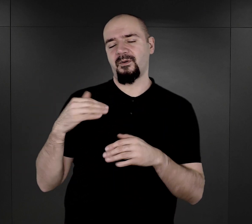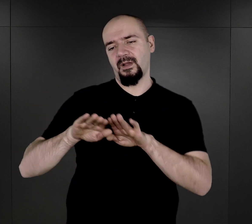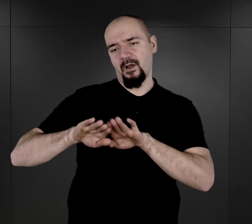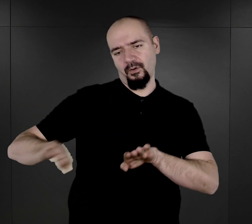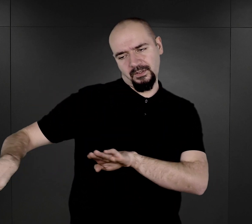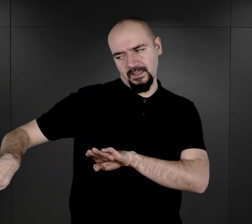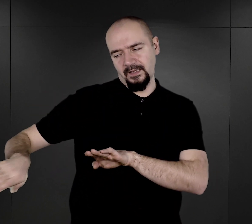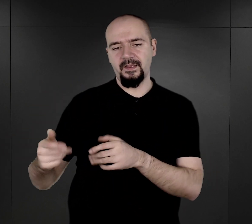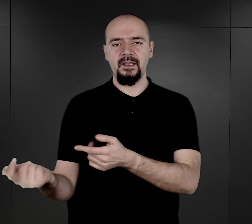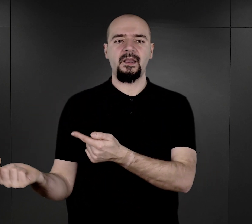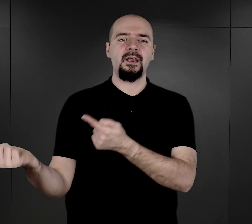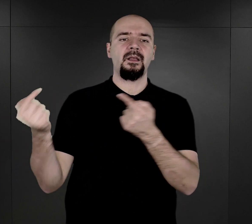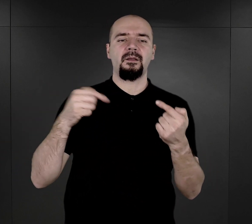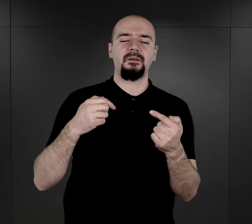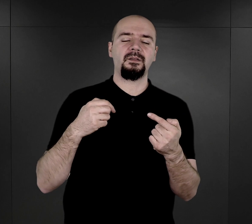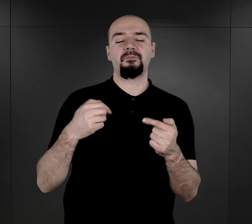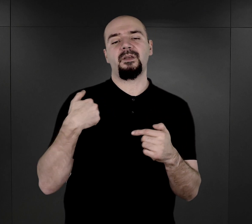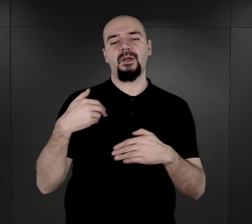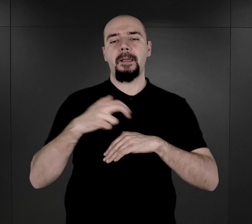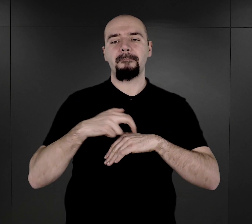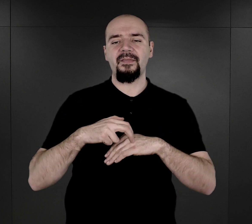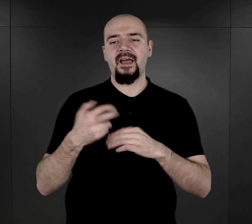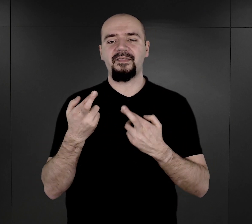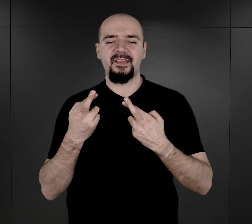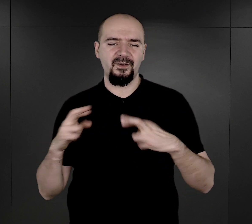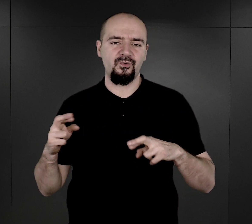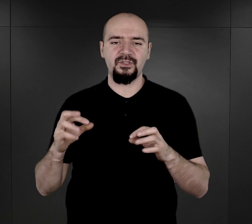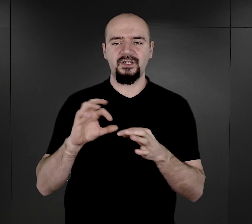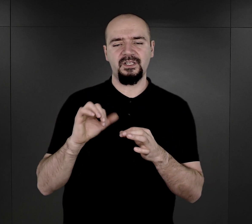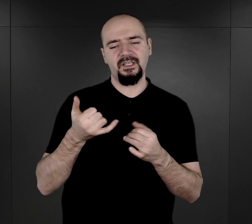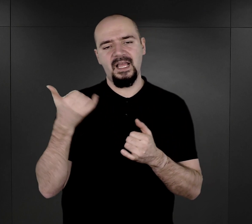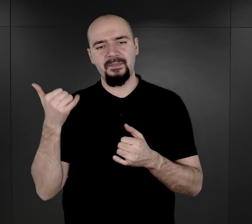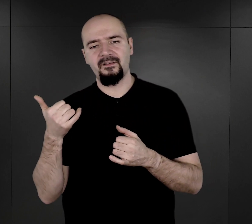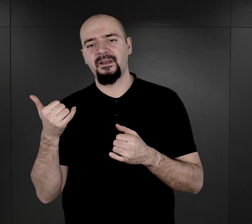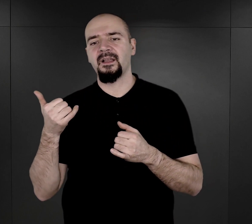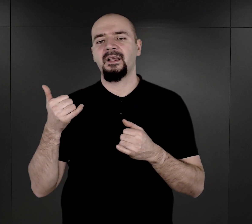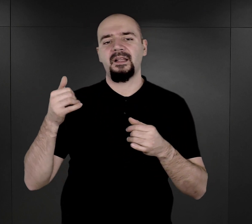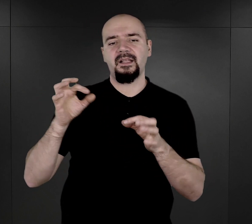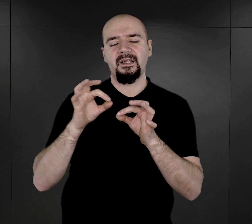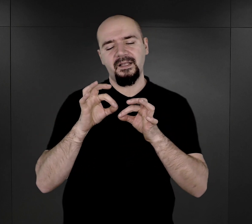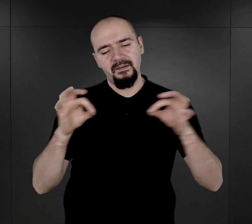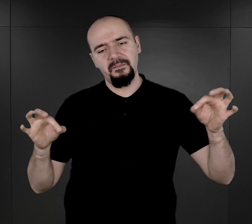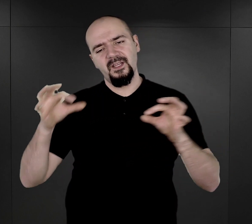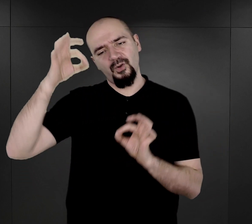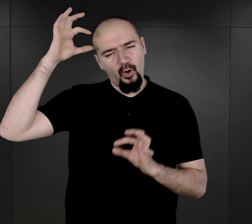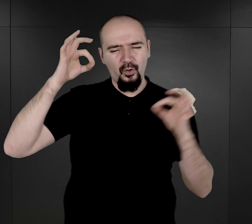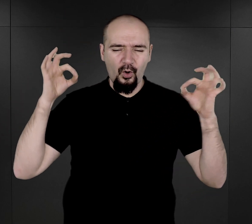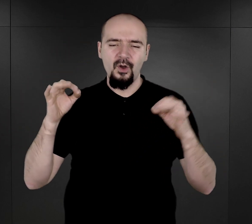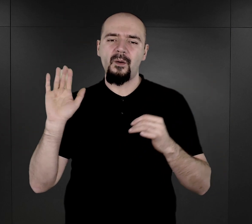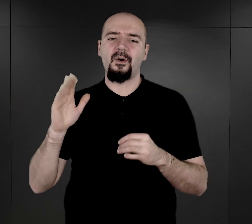przechodziły różnego rodzaju badania. Najpierw antropologiczne, później związane ze sprawami pediatrycznymi,